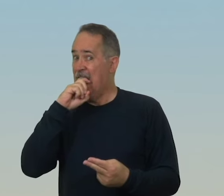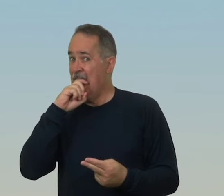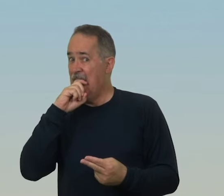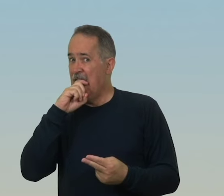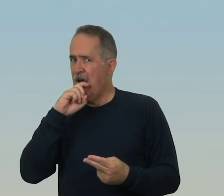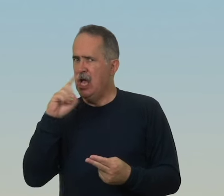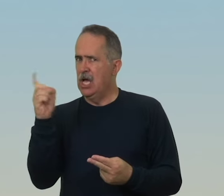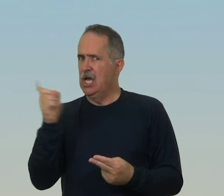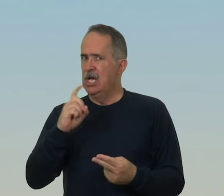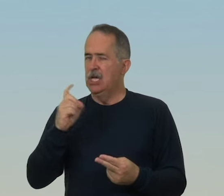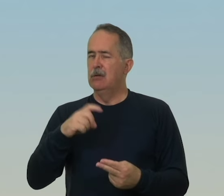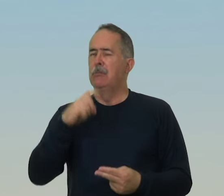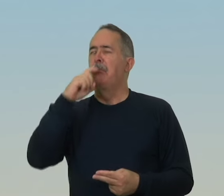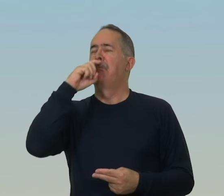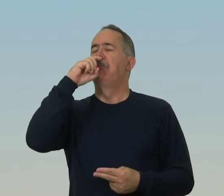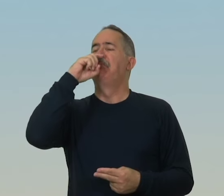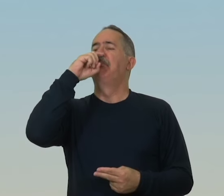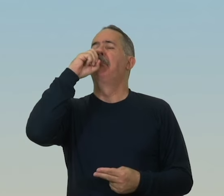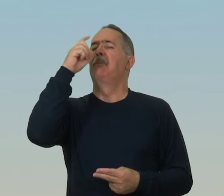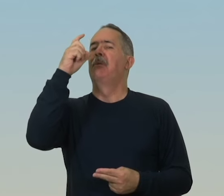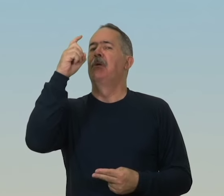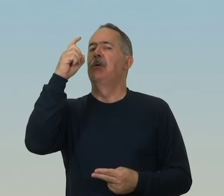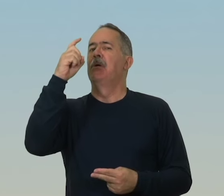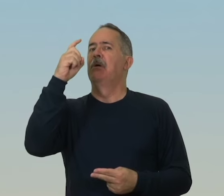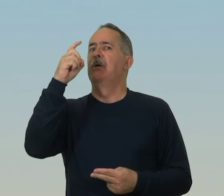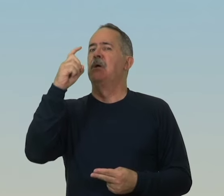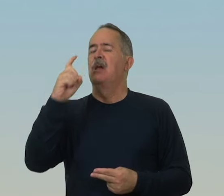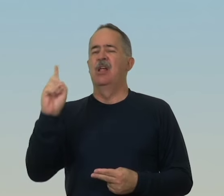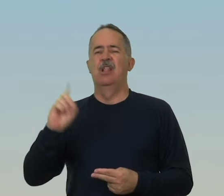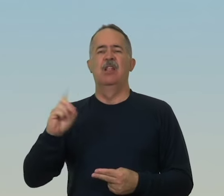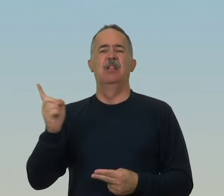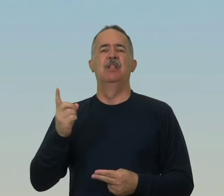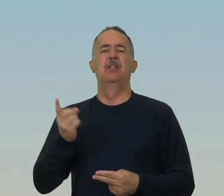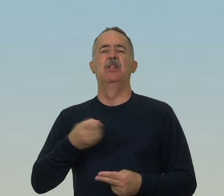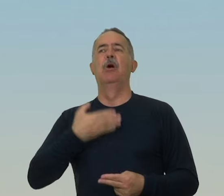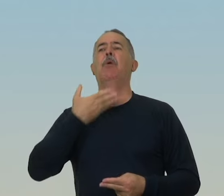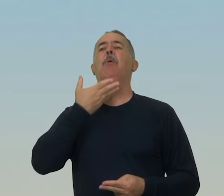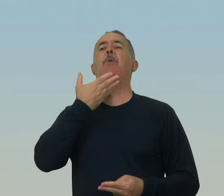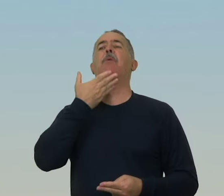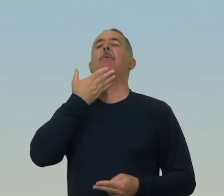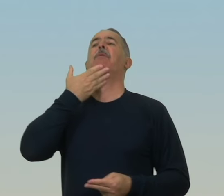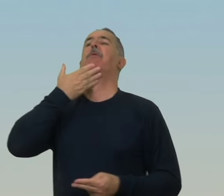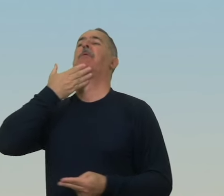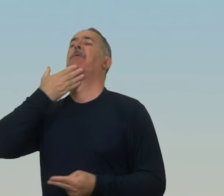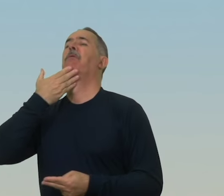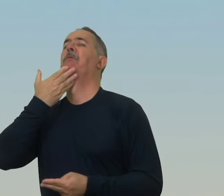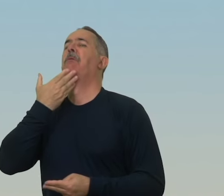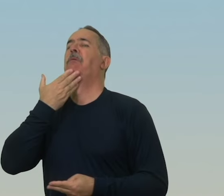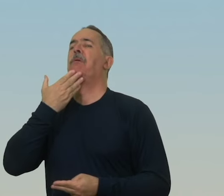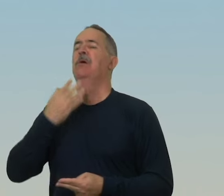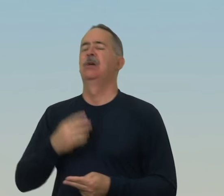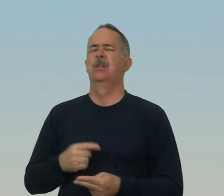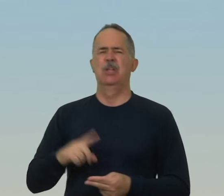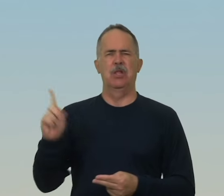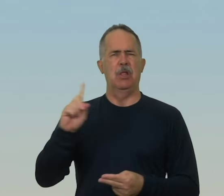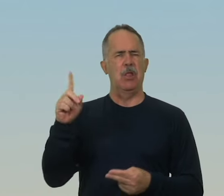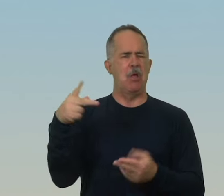não é vaidosa, não se ensoberbece, não faz nada de inconveniente,